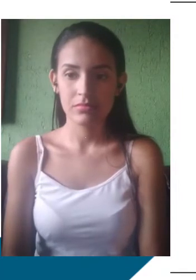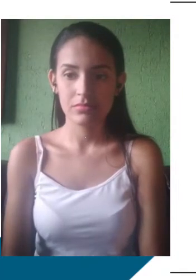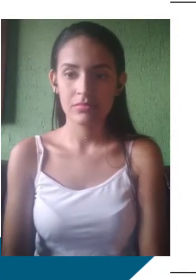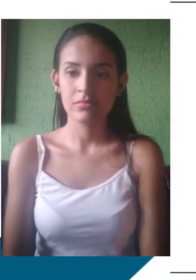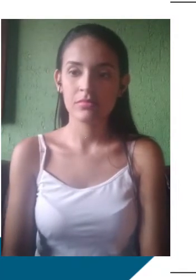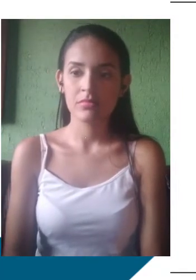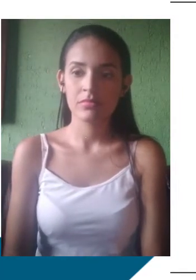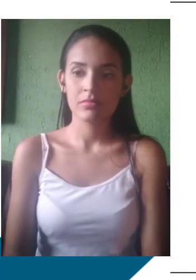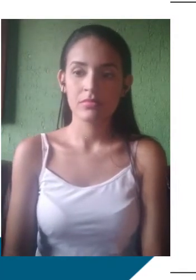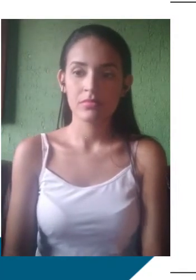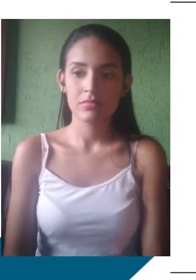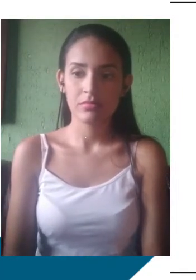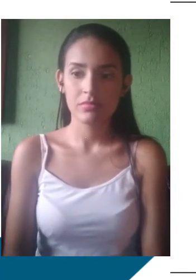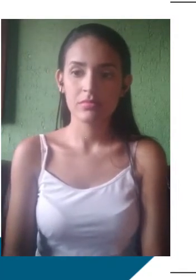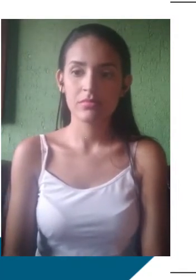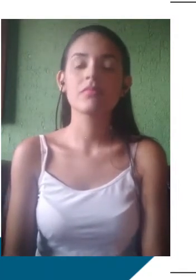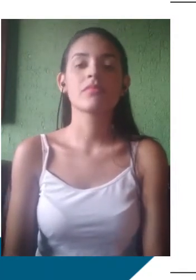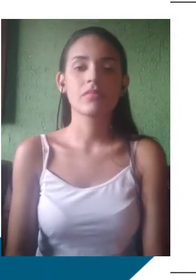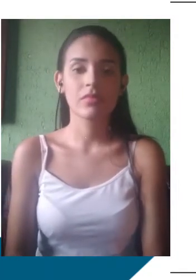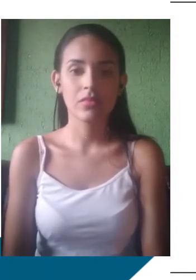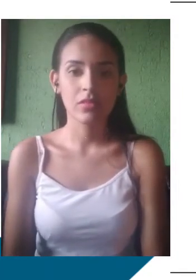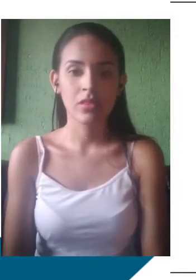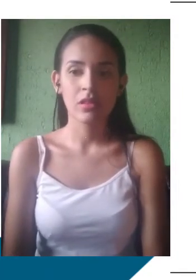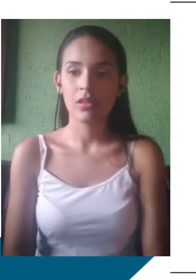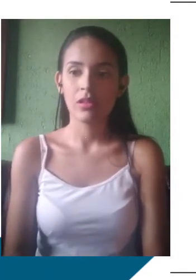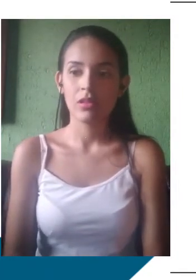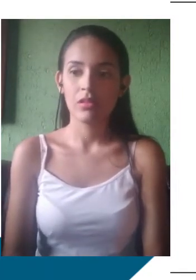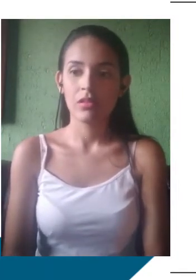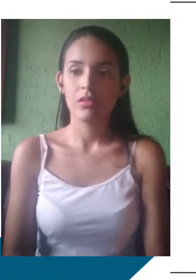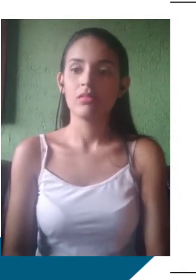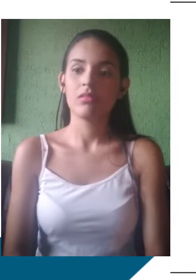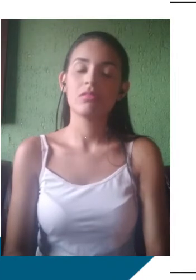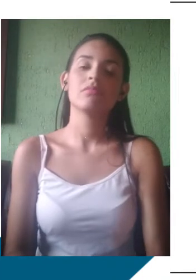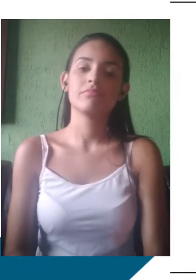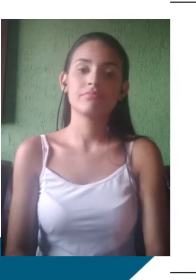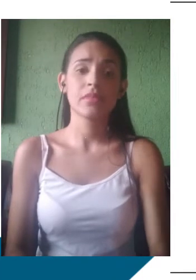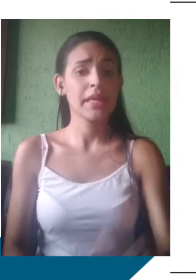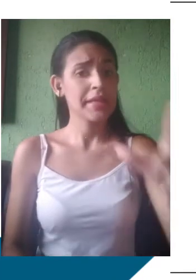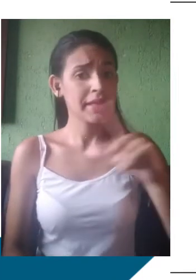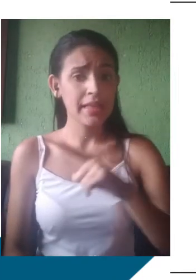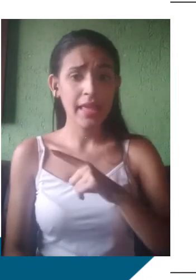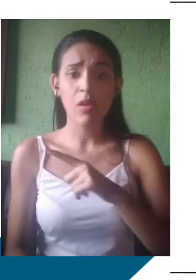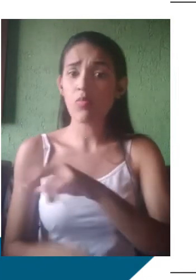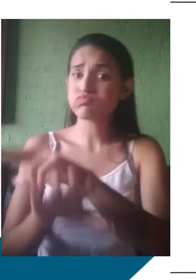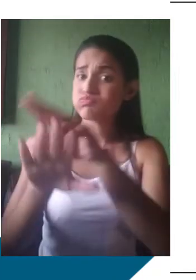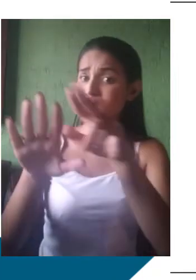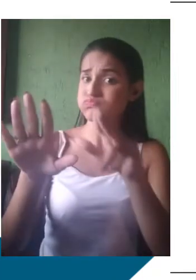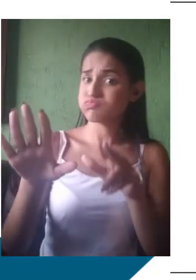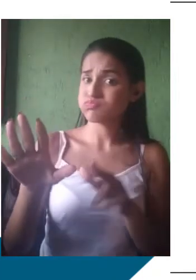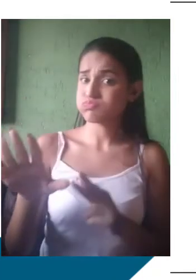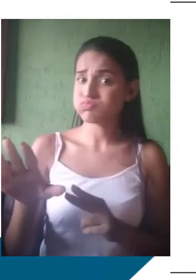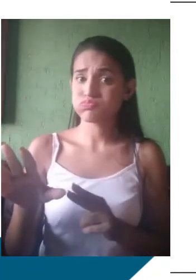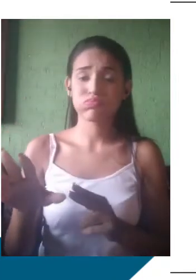variedade padrão, que é uma variedade dentre várias, né? E não há nada em sua,